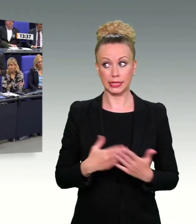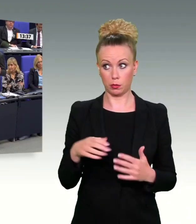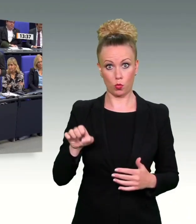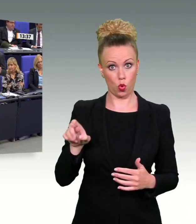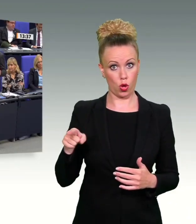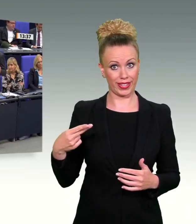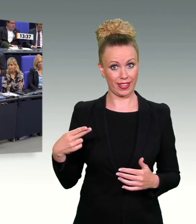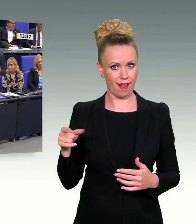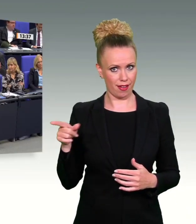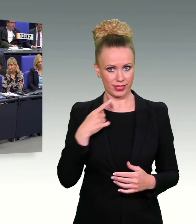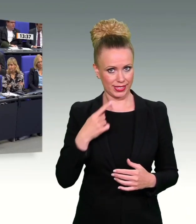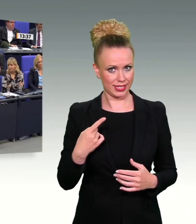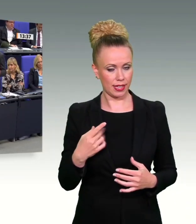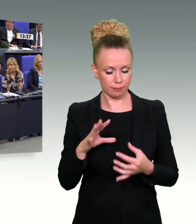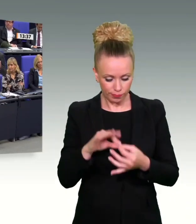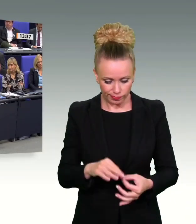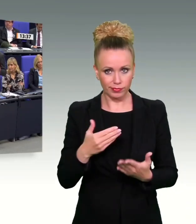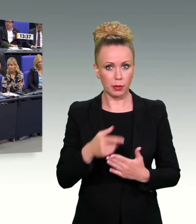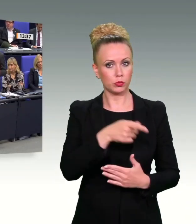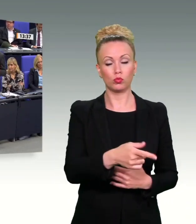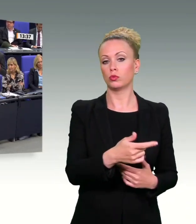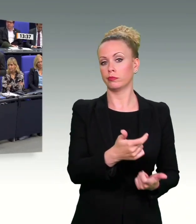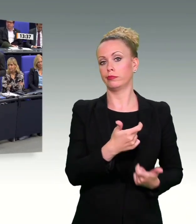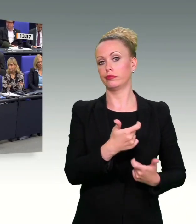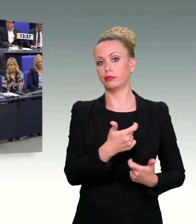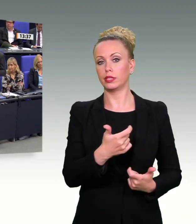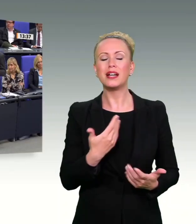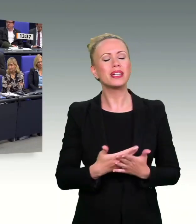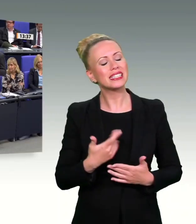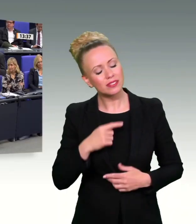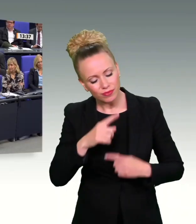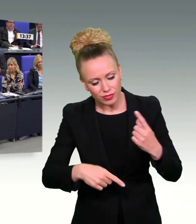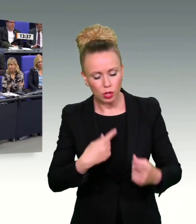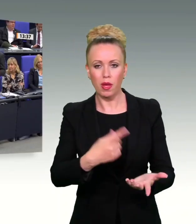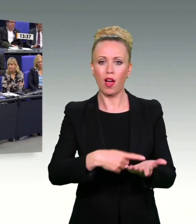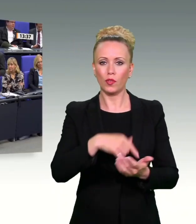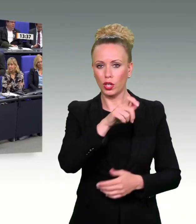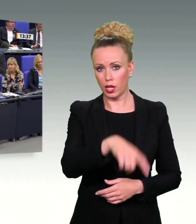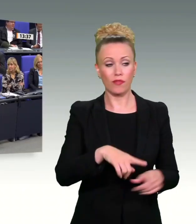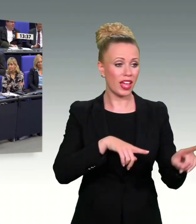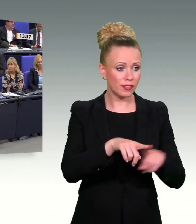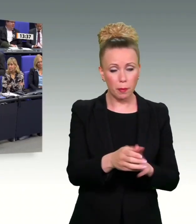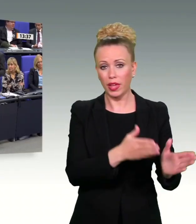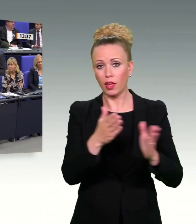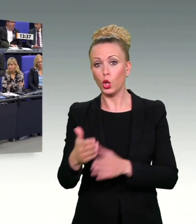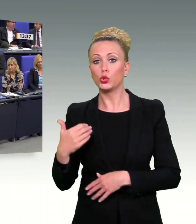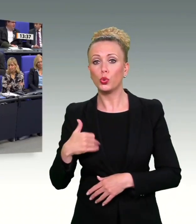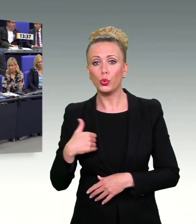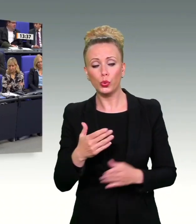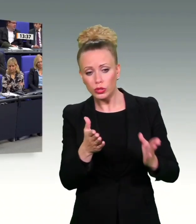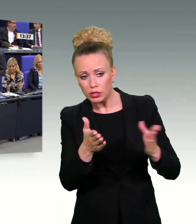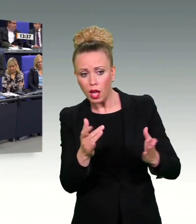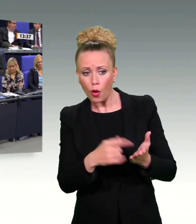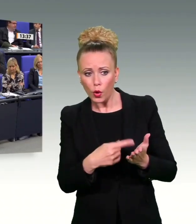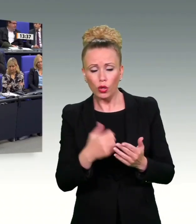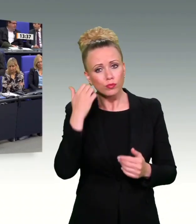hat. Ich fordere Sie aber, ich fordere Sie aber auf, die FDP und die Grünen, auch Ihre Positionen zu